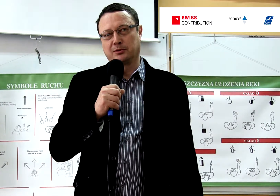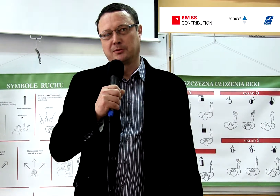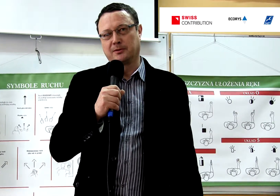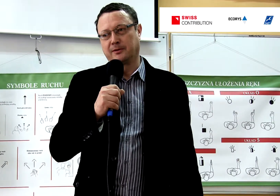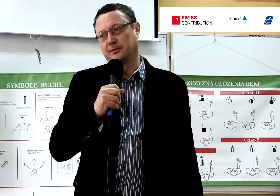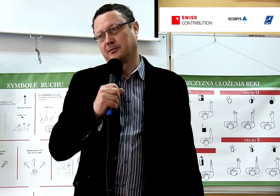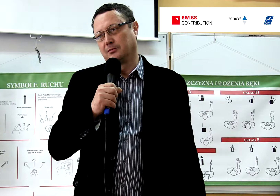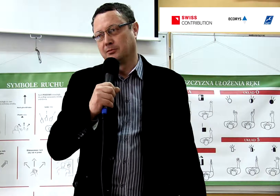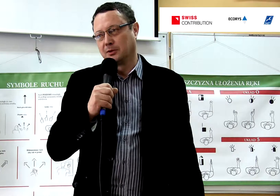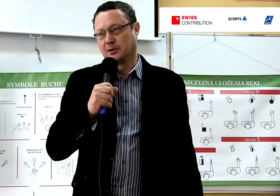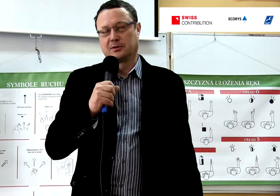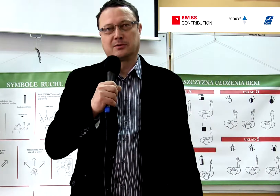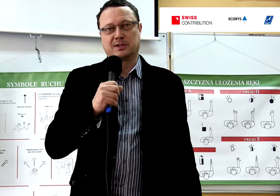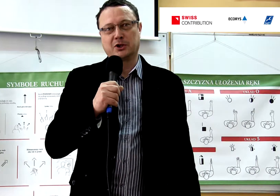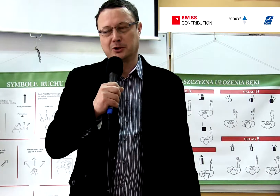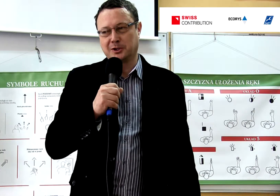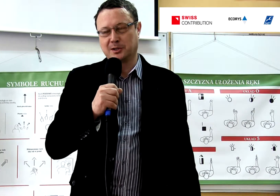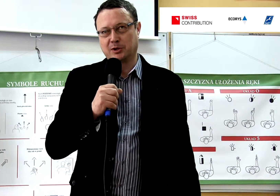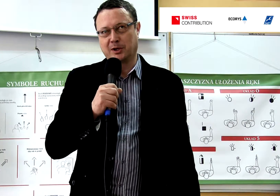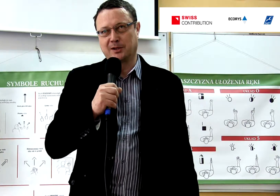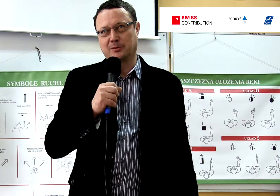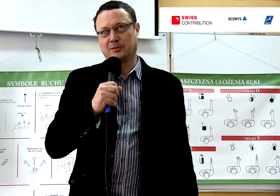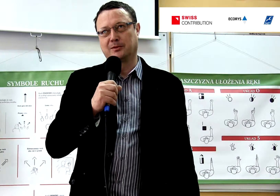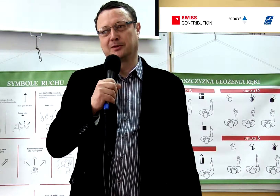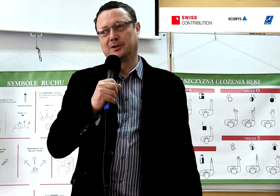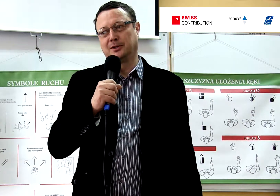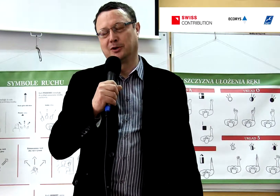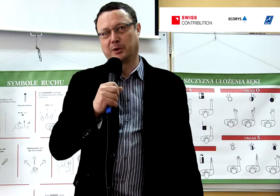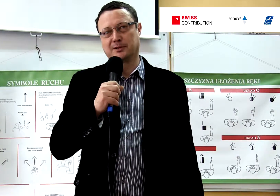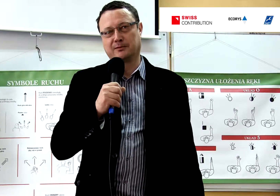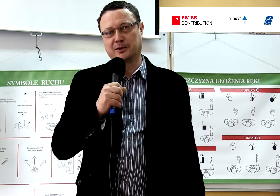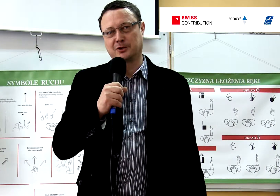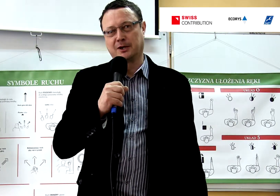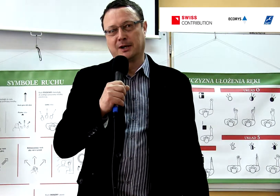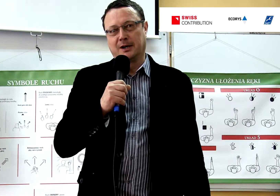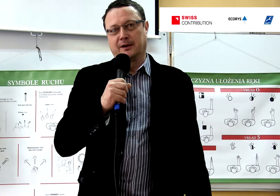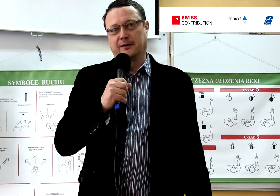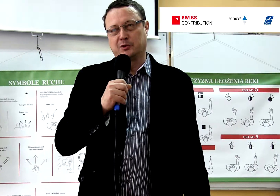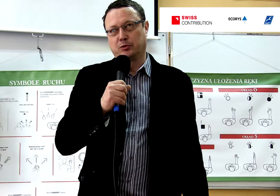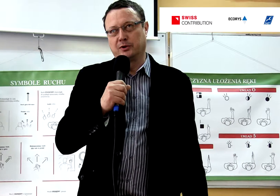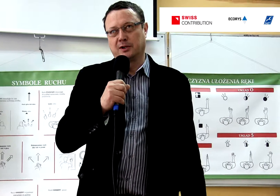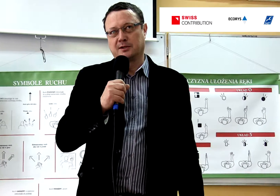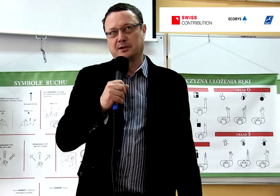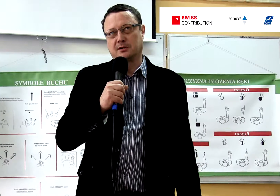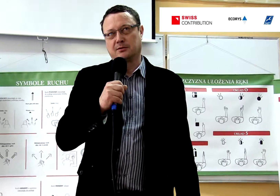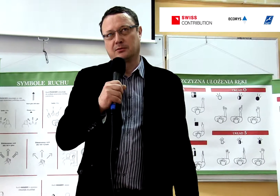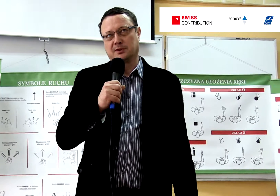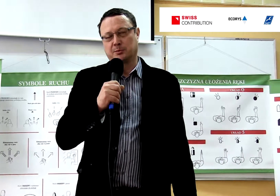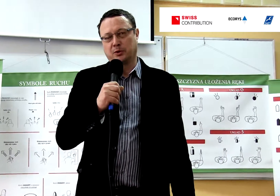zmierzyć się z tym tematem i opracować wspólnie z Zespołem